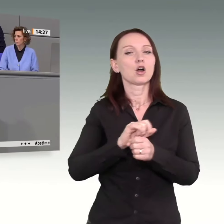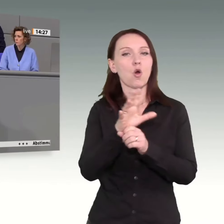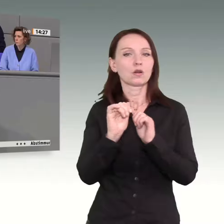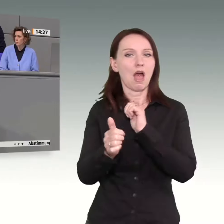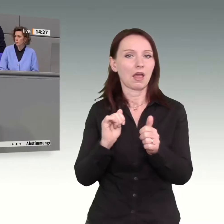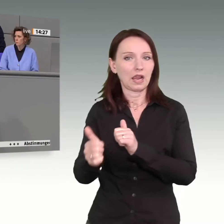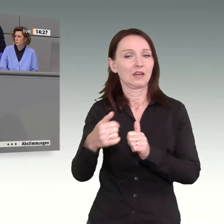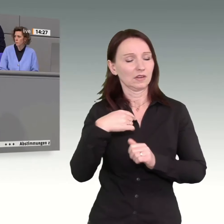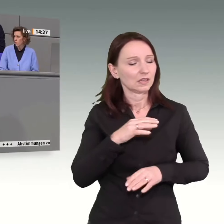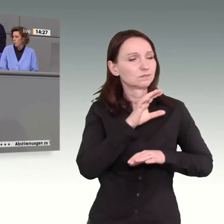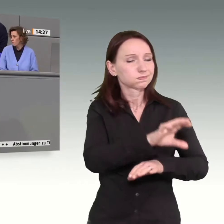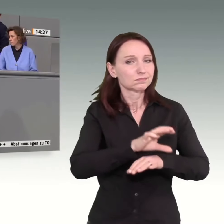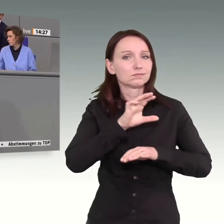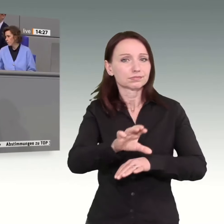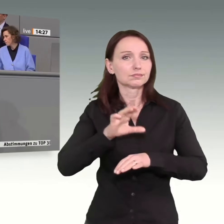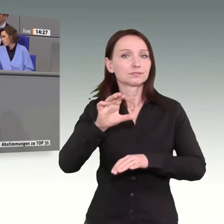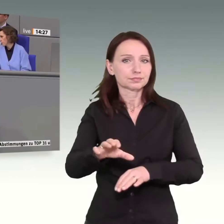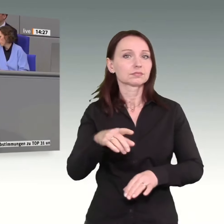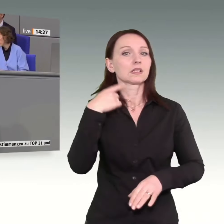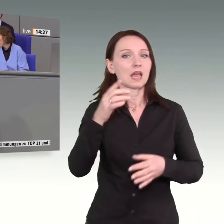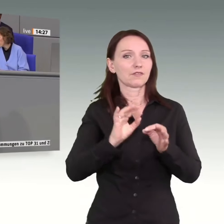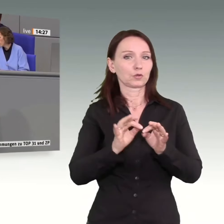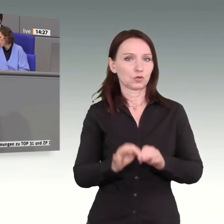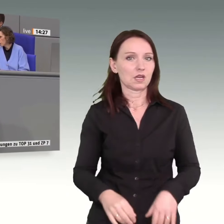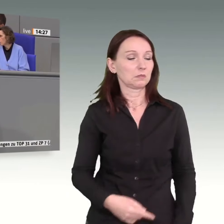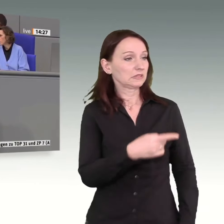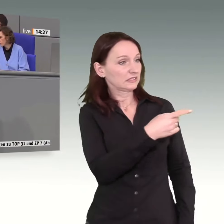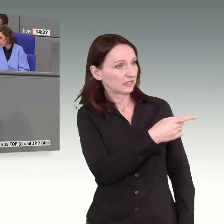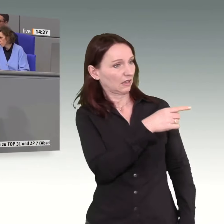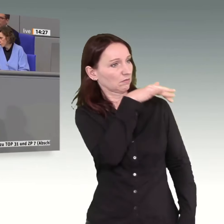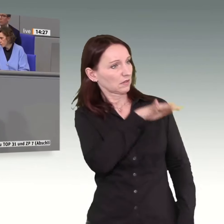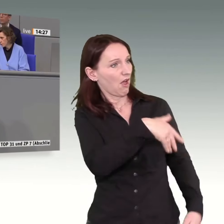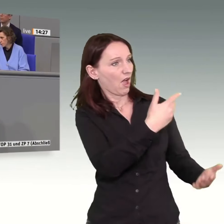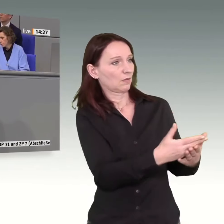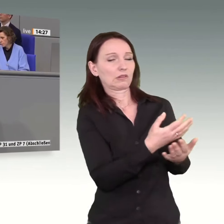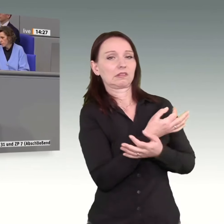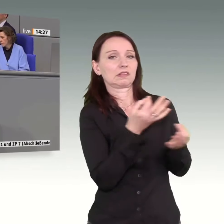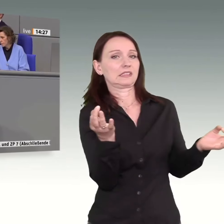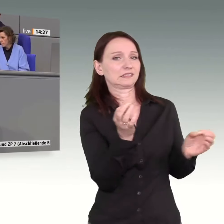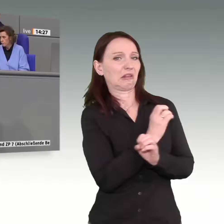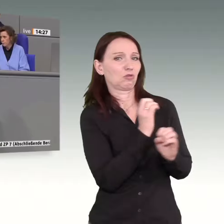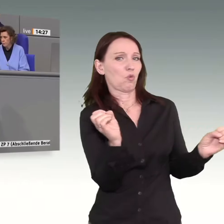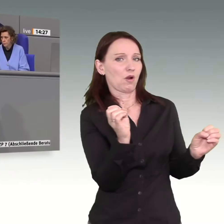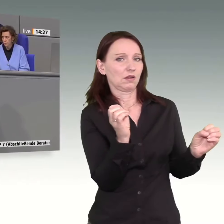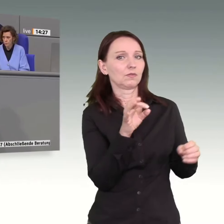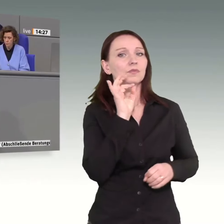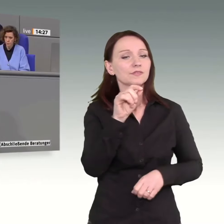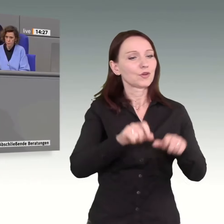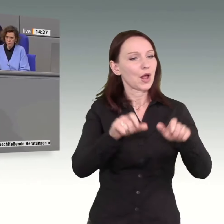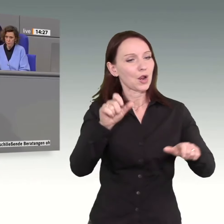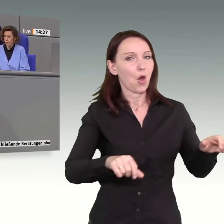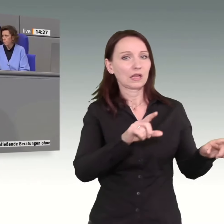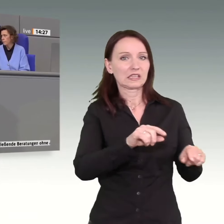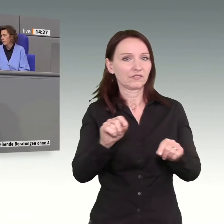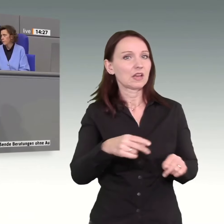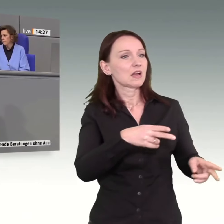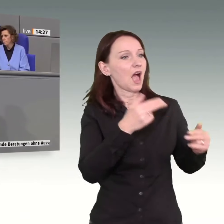funktioniert. Und Sie haben nichts. Nichts im Angebot. Es gibt da keine Antwort für die Leute, die